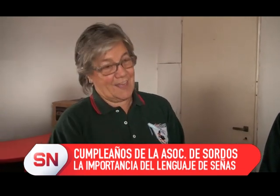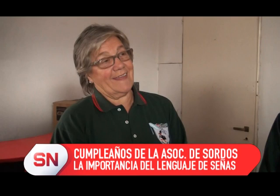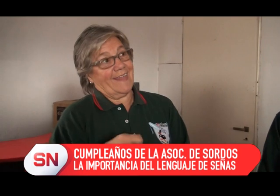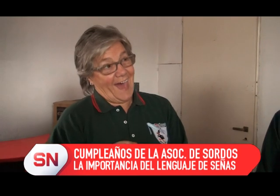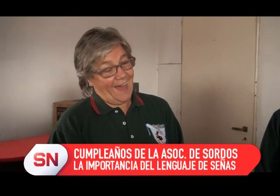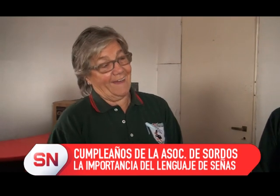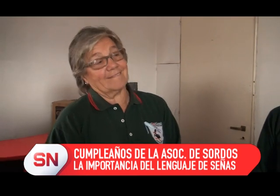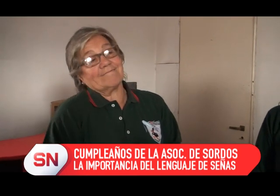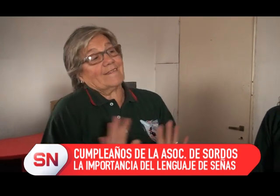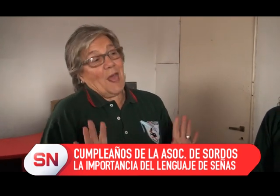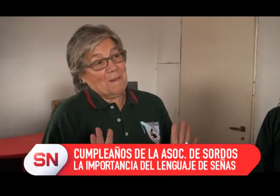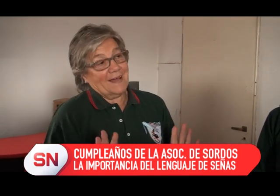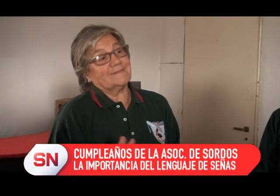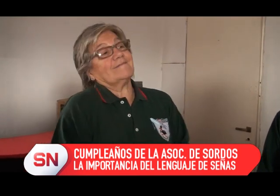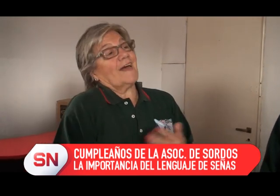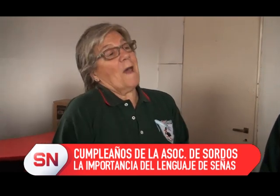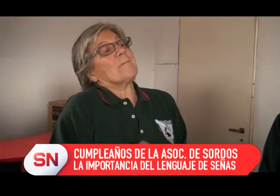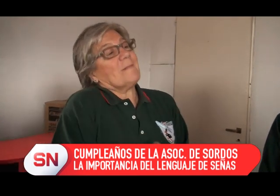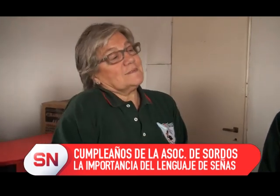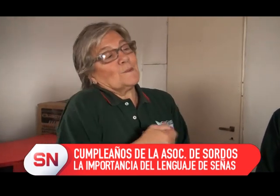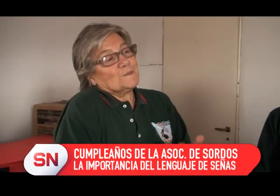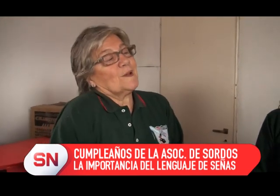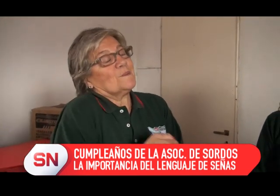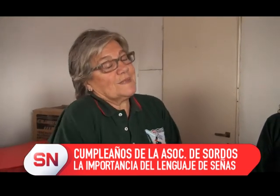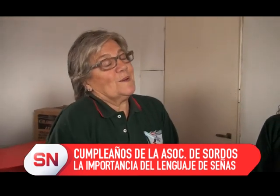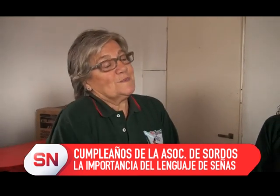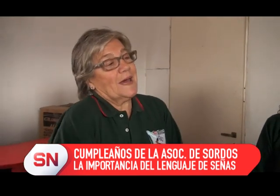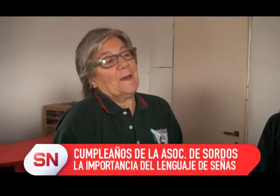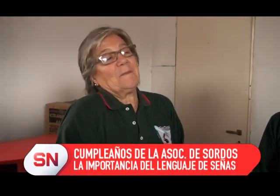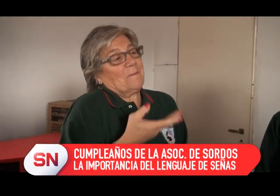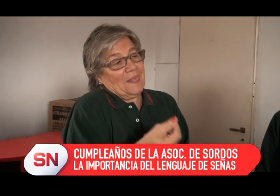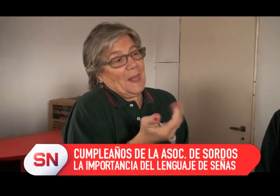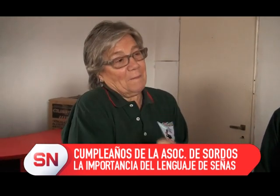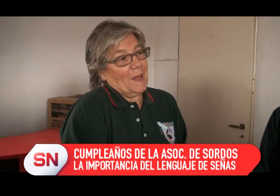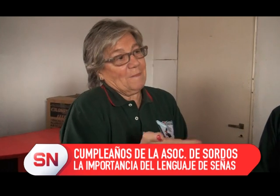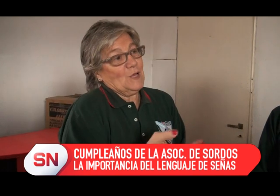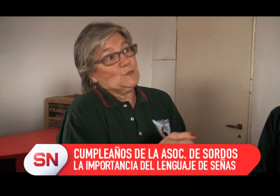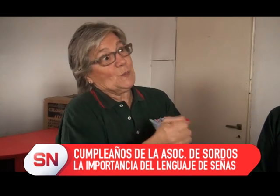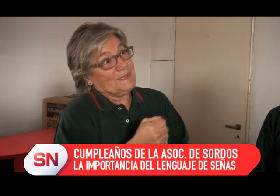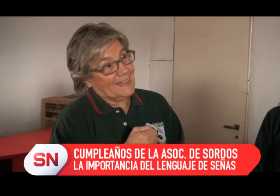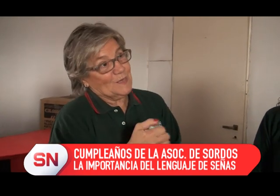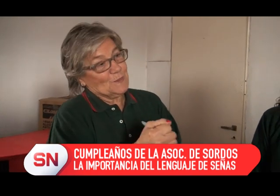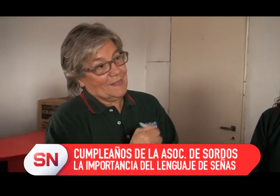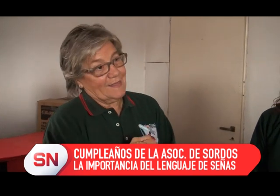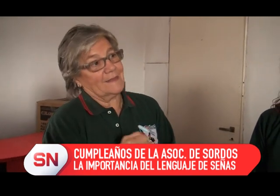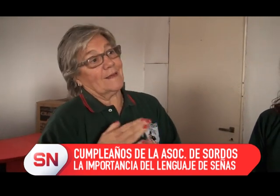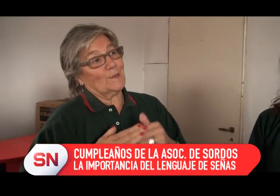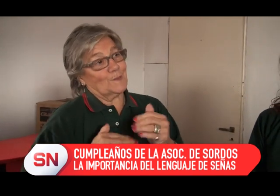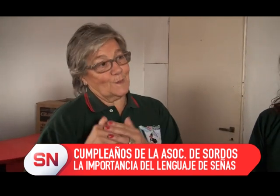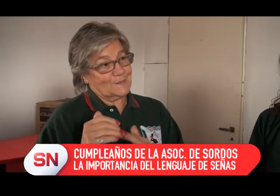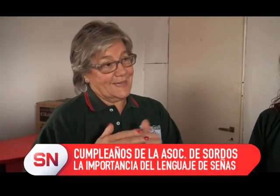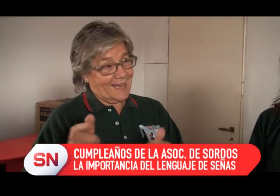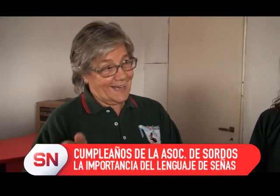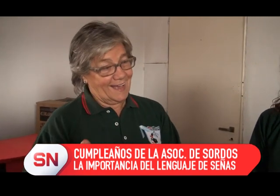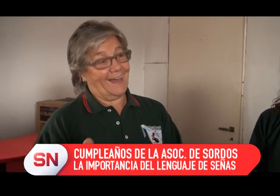estamos hoy en la asociación, y bueno y después la lucha de todos los días de pedir plata para subsidios, para